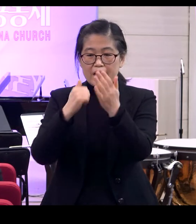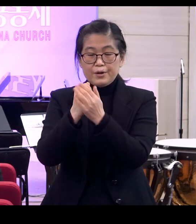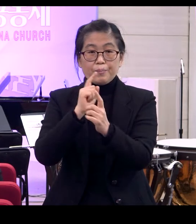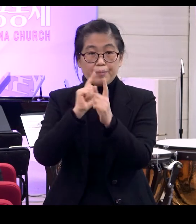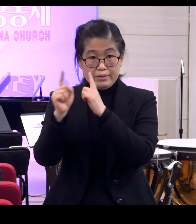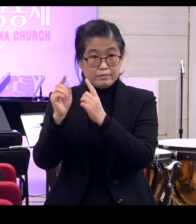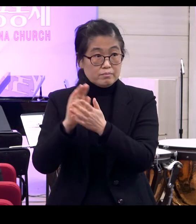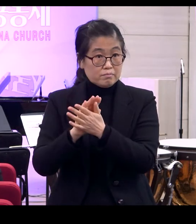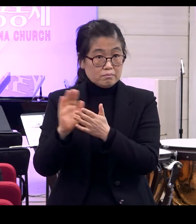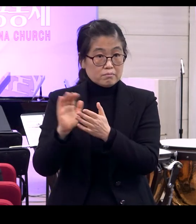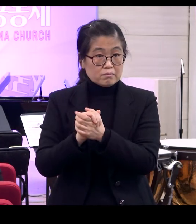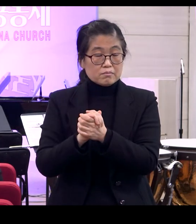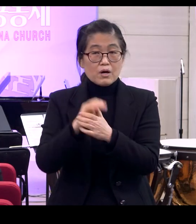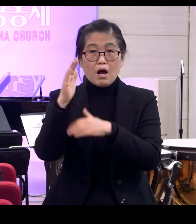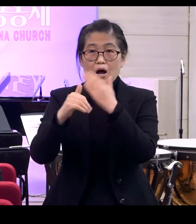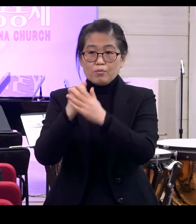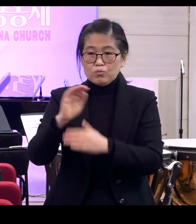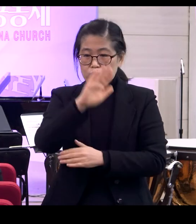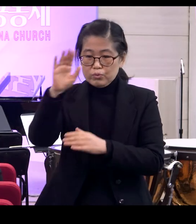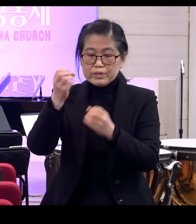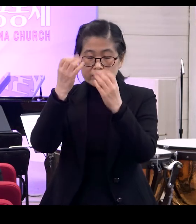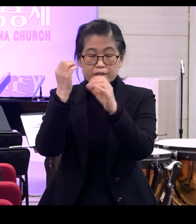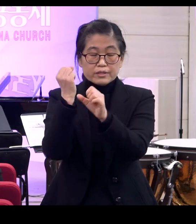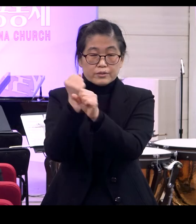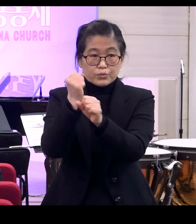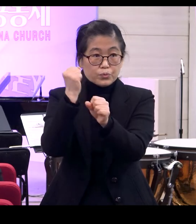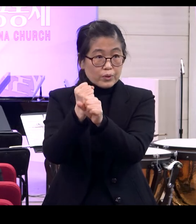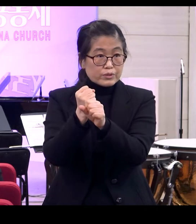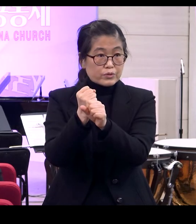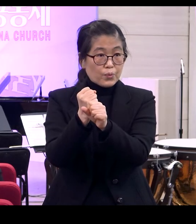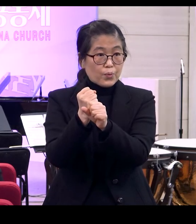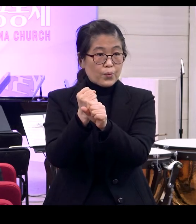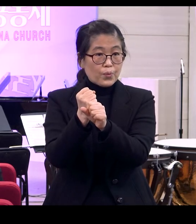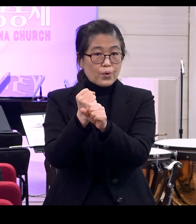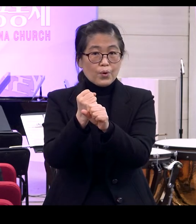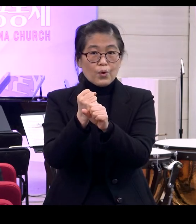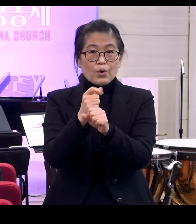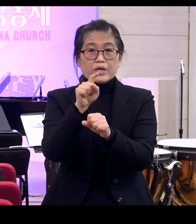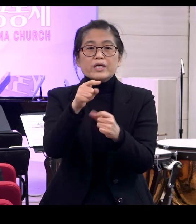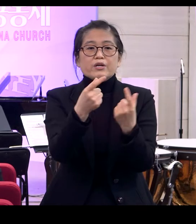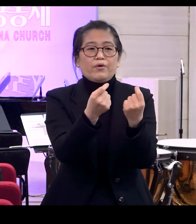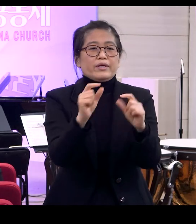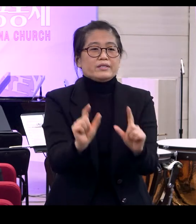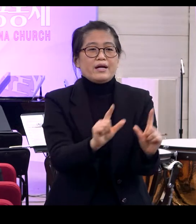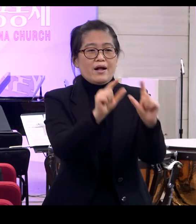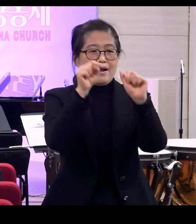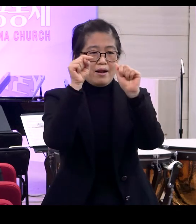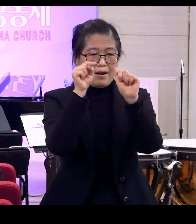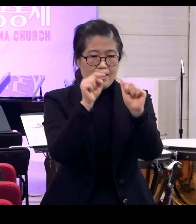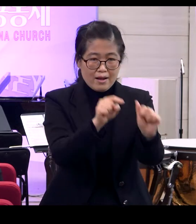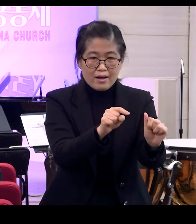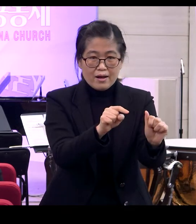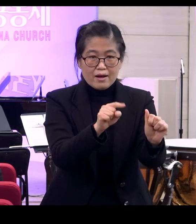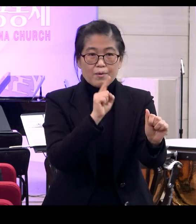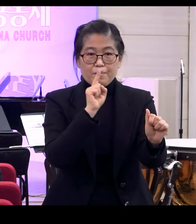하나님께서 우리를 지으시면서 친히 우리가 이렇게 살아야 한다고 그리고